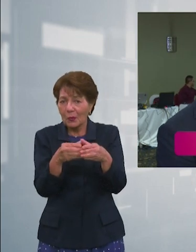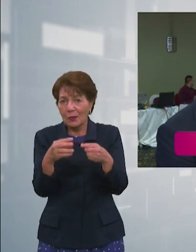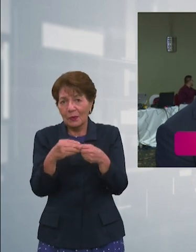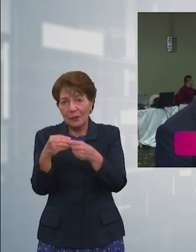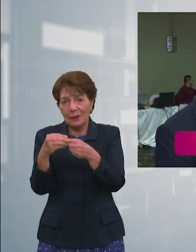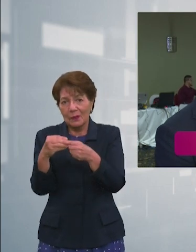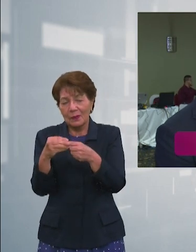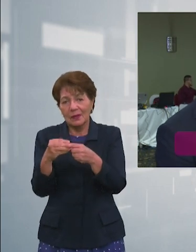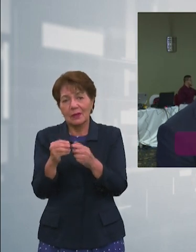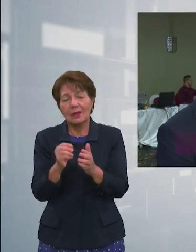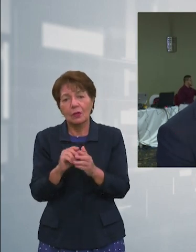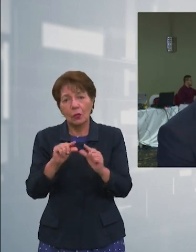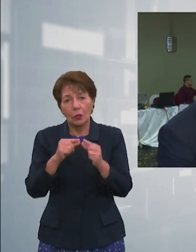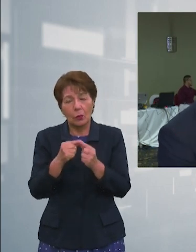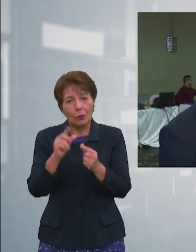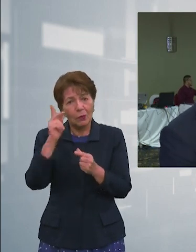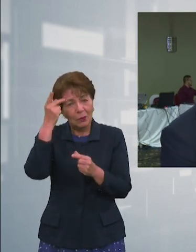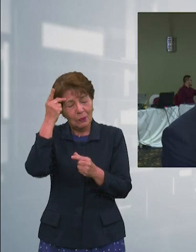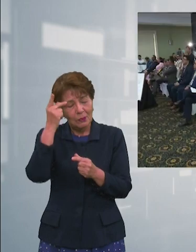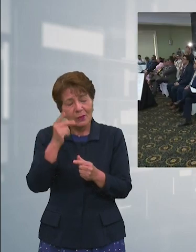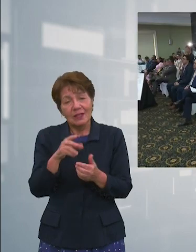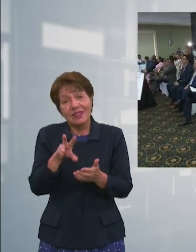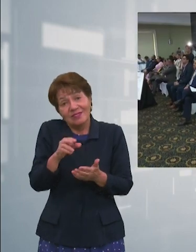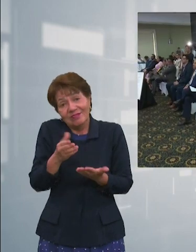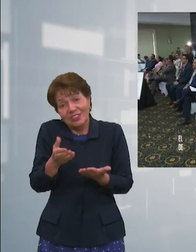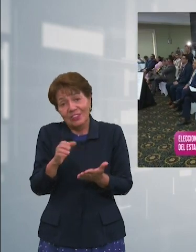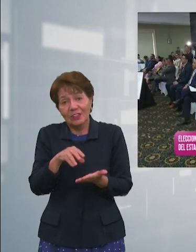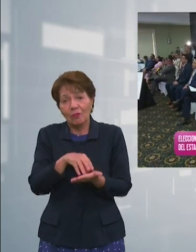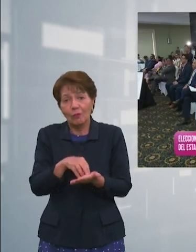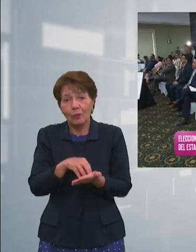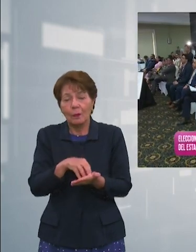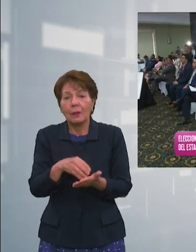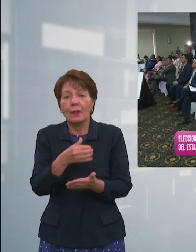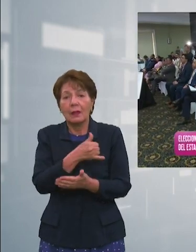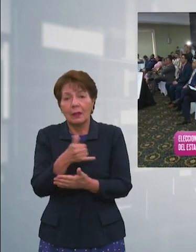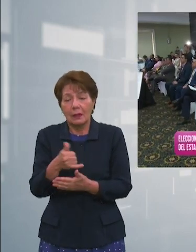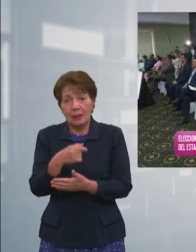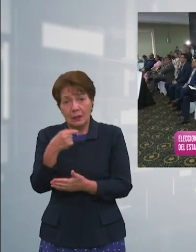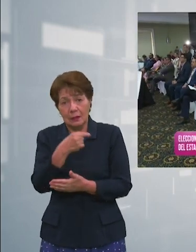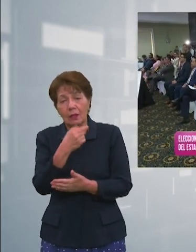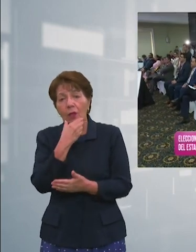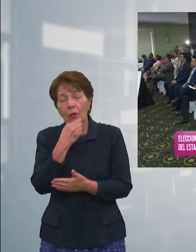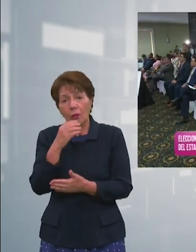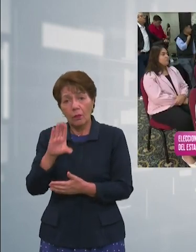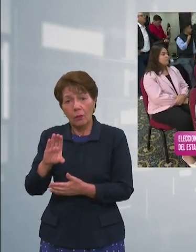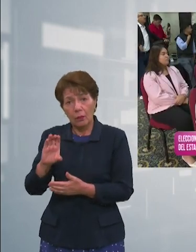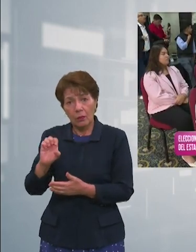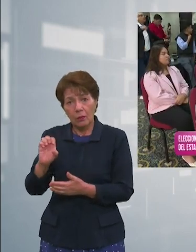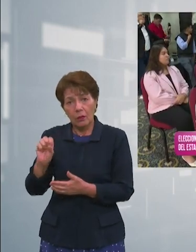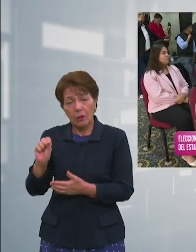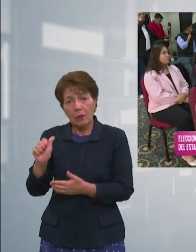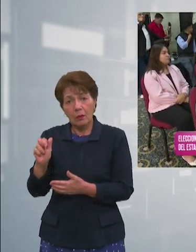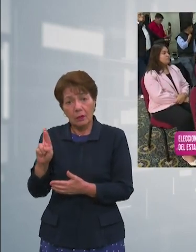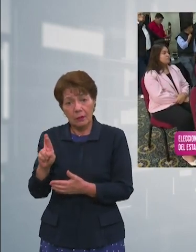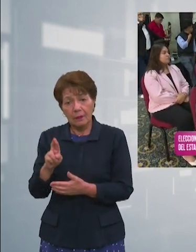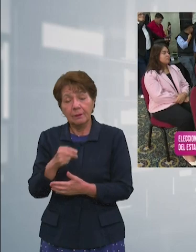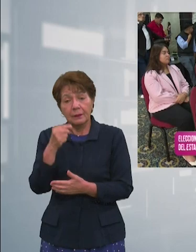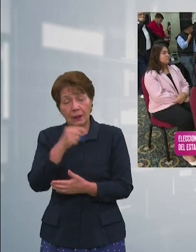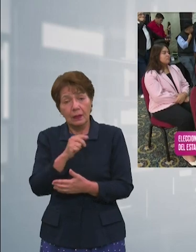partido político y eso es lo que nos debilita. En este sentido César Espinal coordinador del Observatorio de Política Criminal Anticorrupción